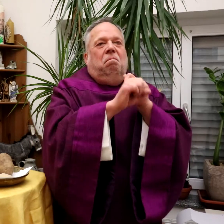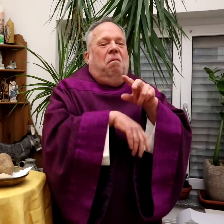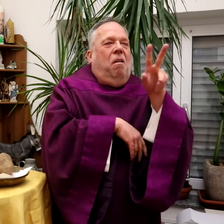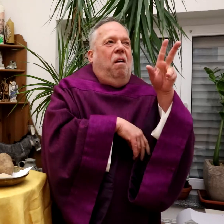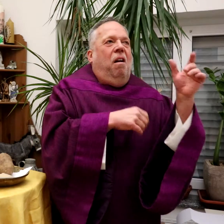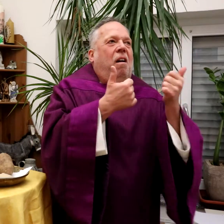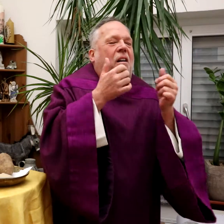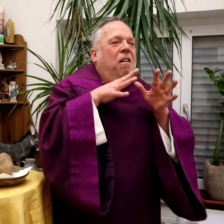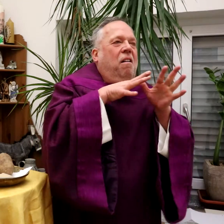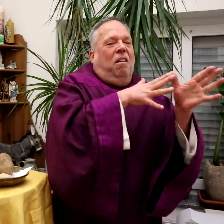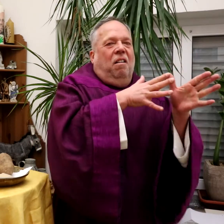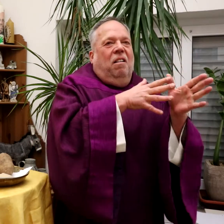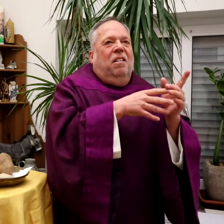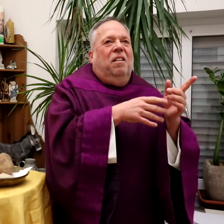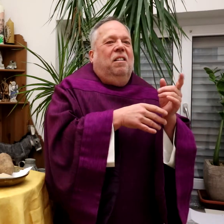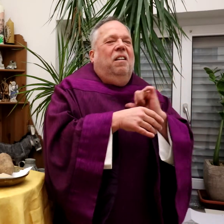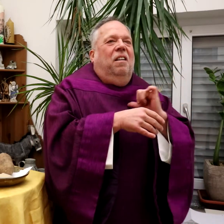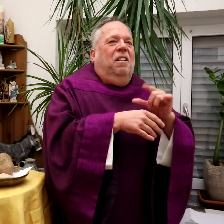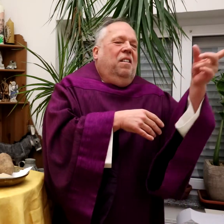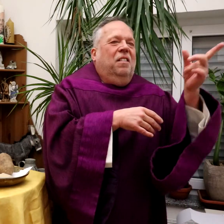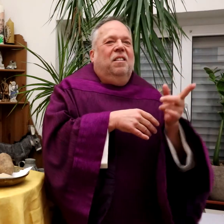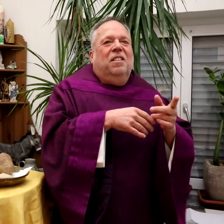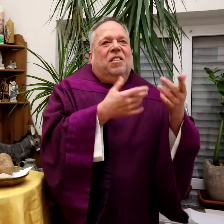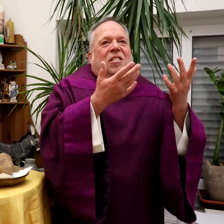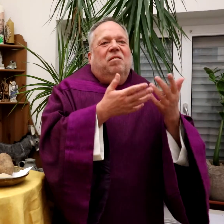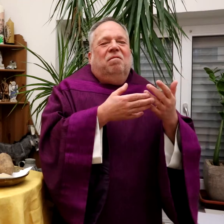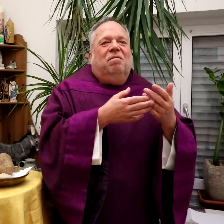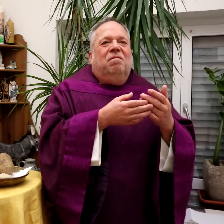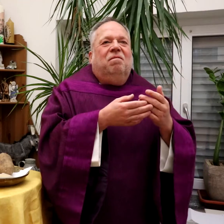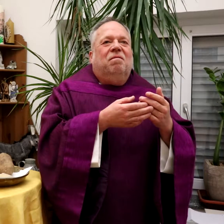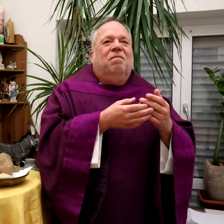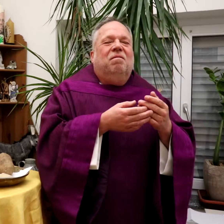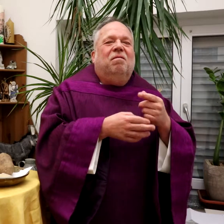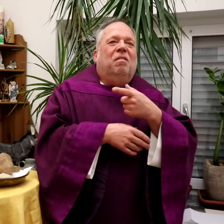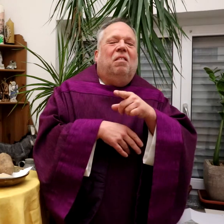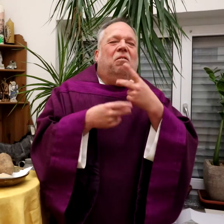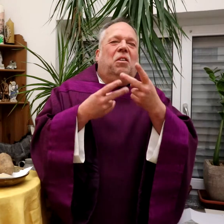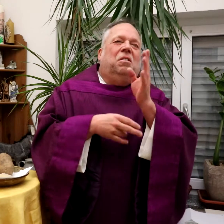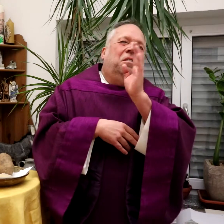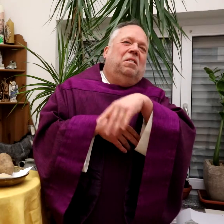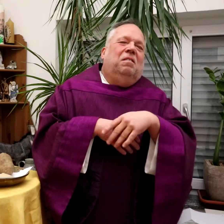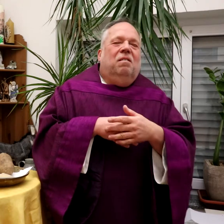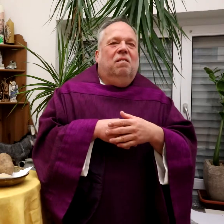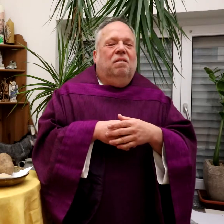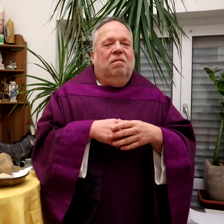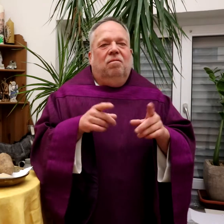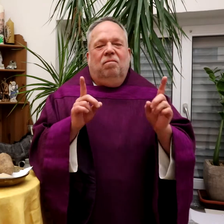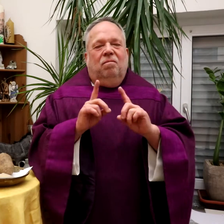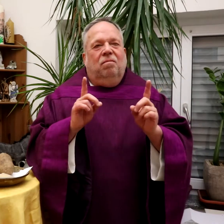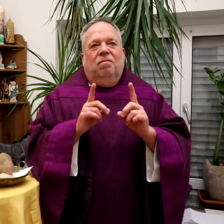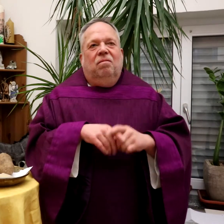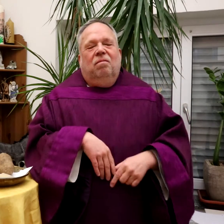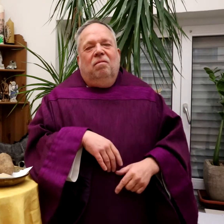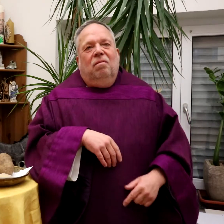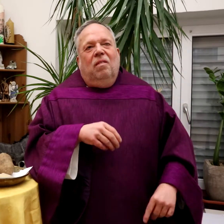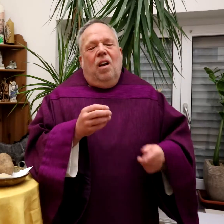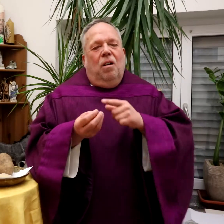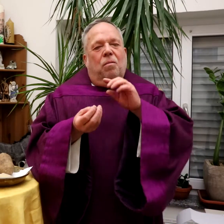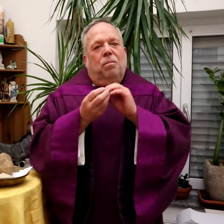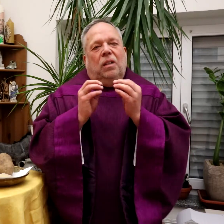Das empfinden wir fast schon ein wenig als primitiv. Das ist ja nicht so wie eine tolle Kunstausstellung zum Beispiel. Etwas ganz Tolles,